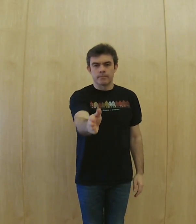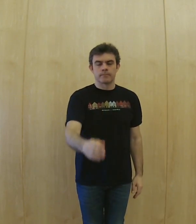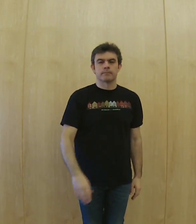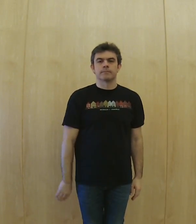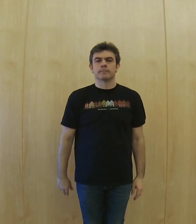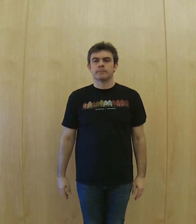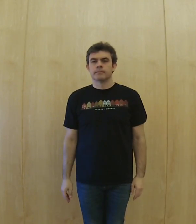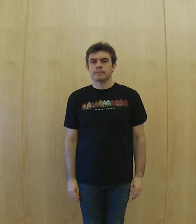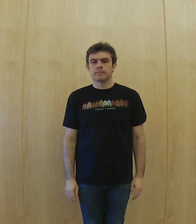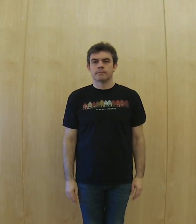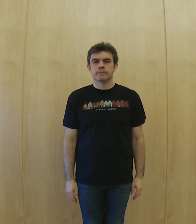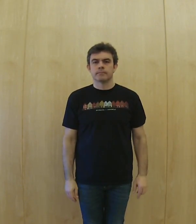foto,